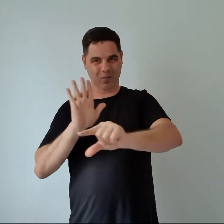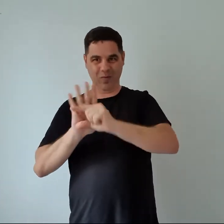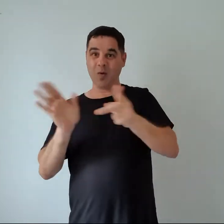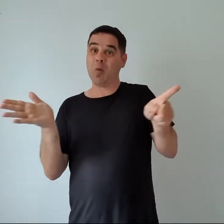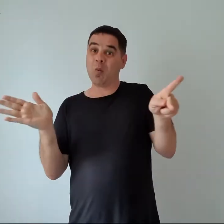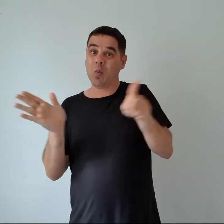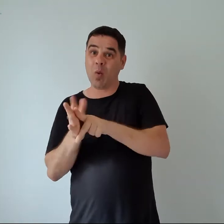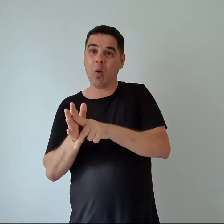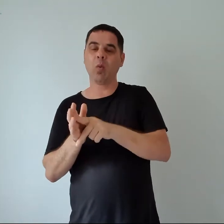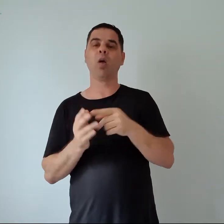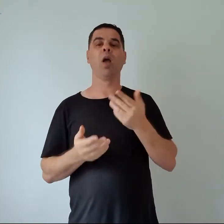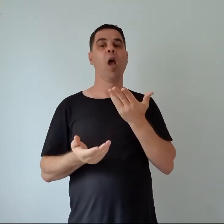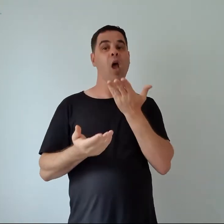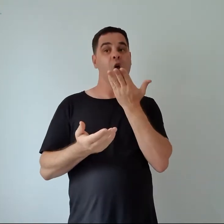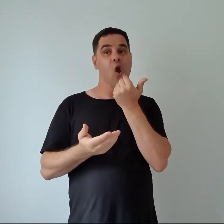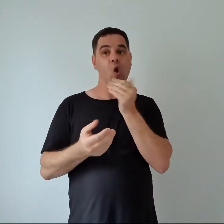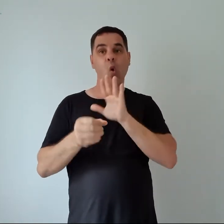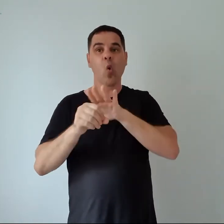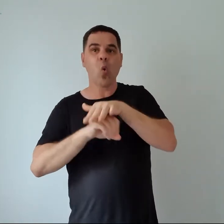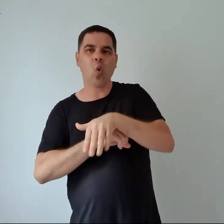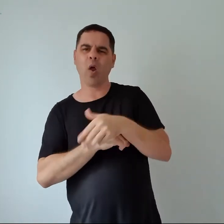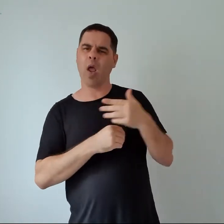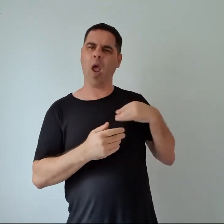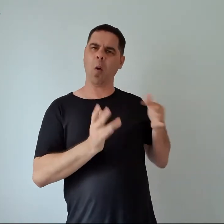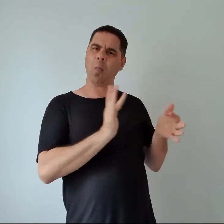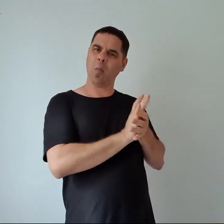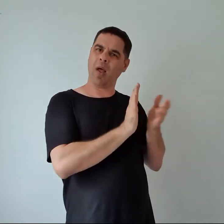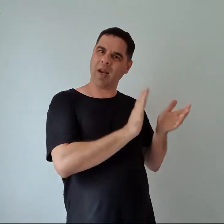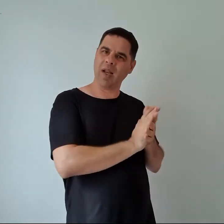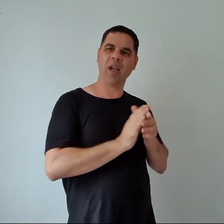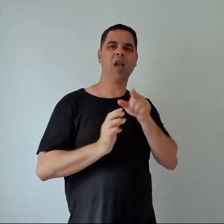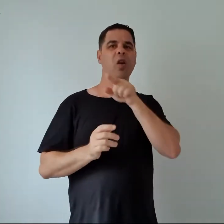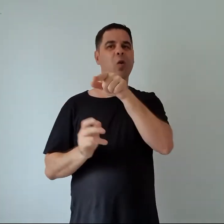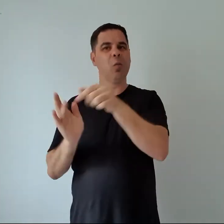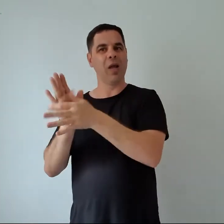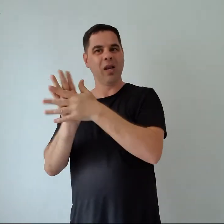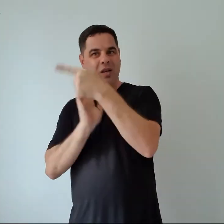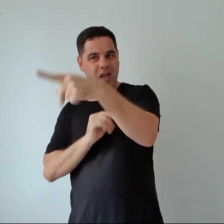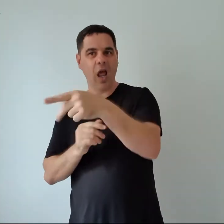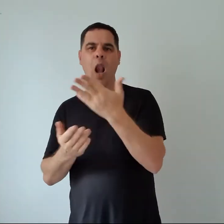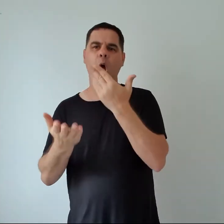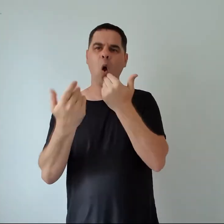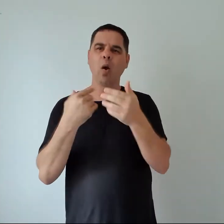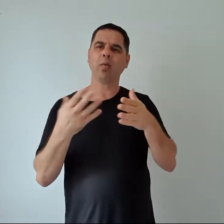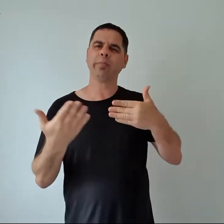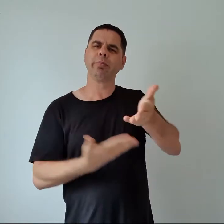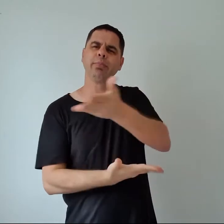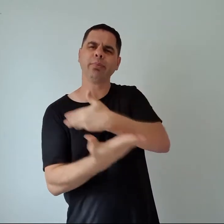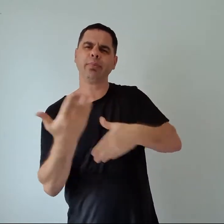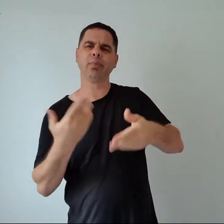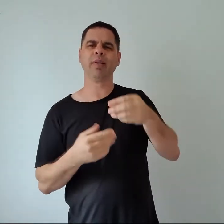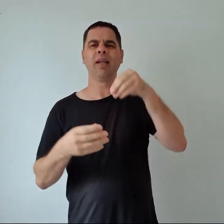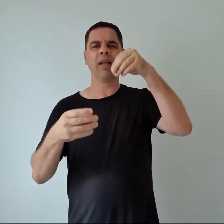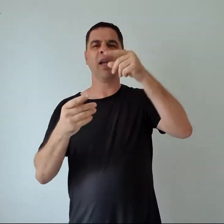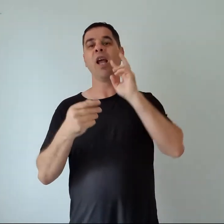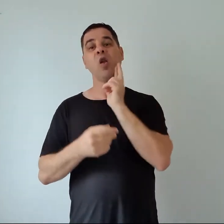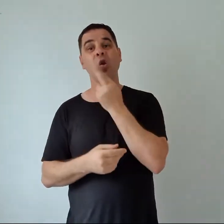Jantamos todos, eu, meu marido, ela e Fernando, seu marido, simpaticíssimo, num restaurante dentro de uma gruta,